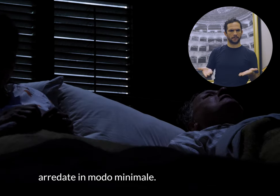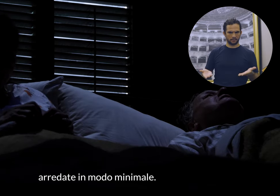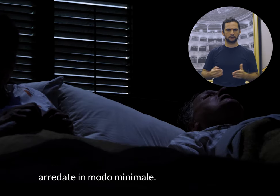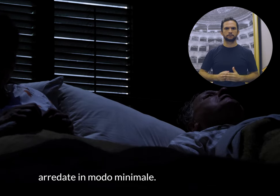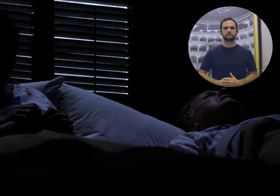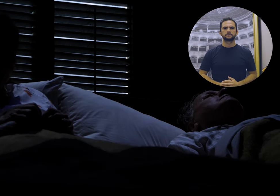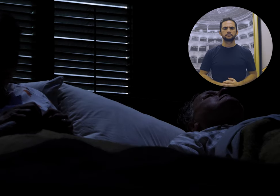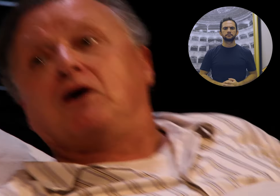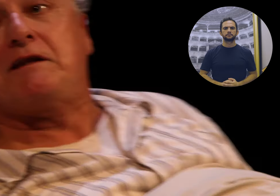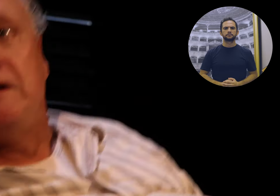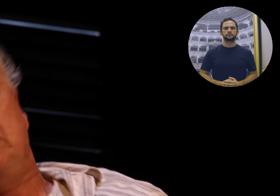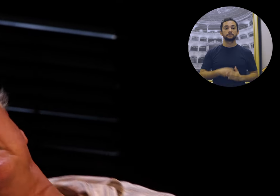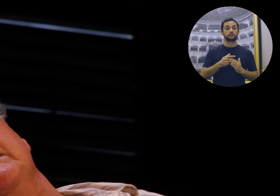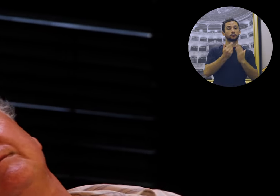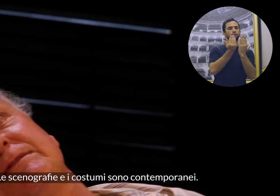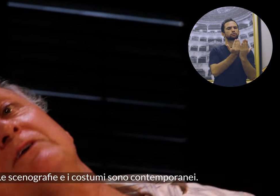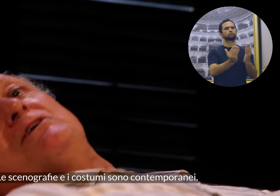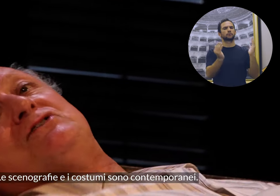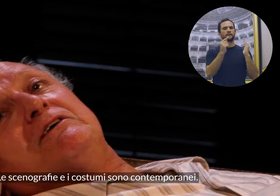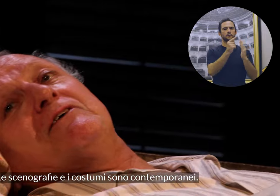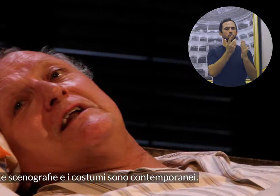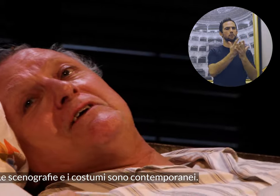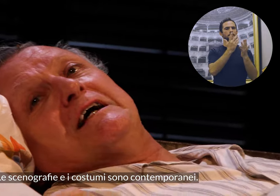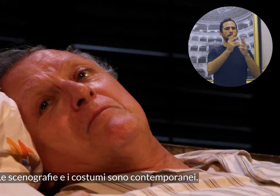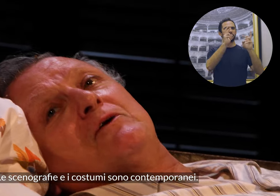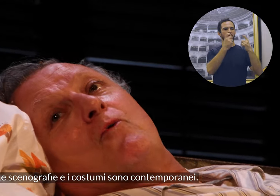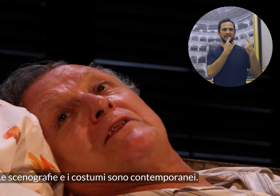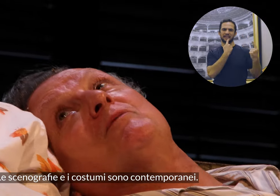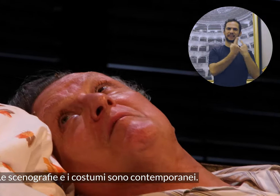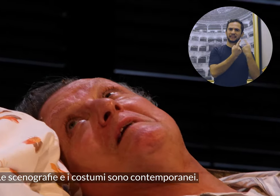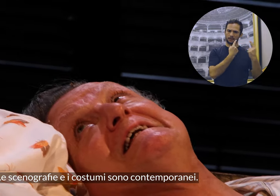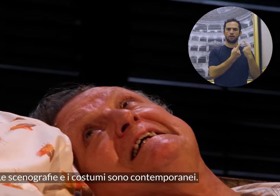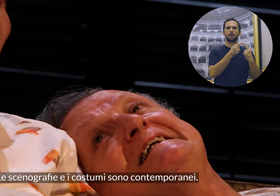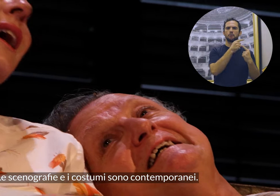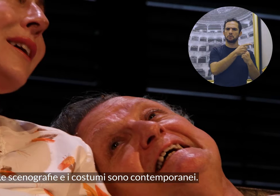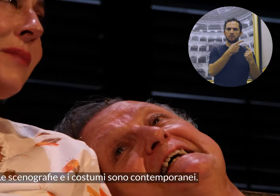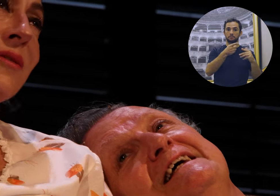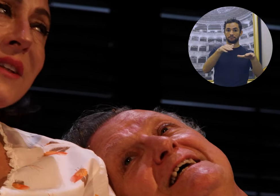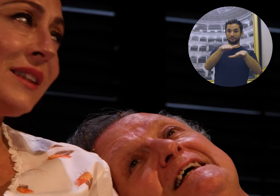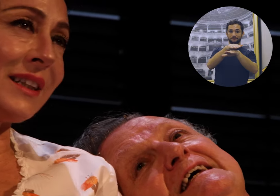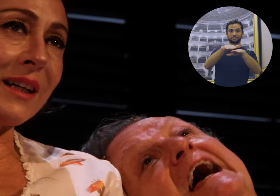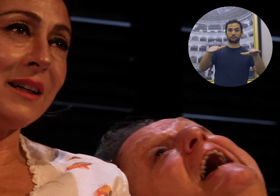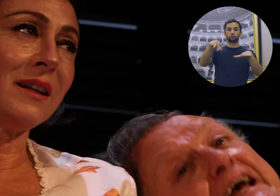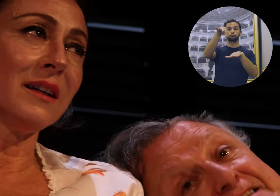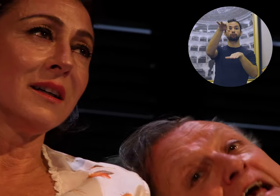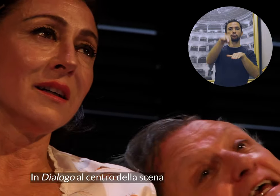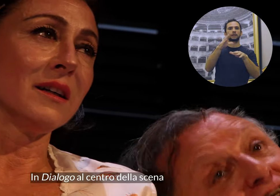minimale. Le scenografie e i costumi sono contemporanei. In